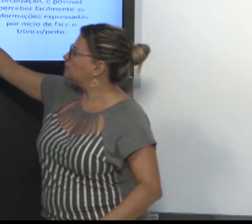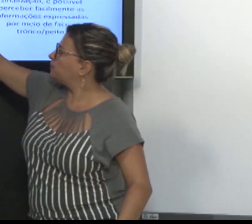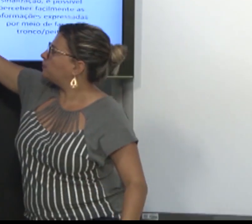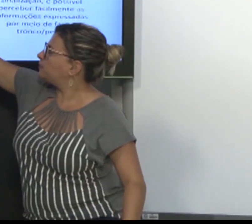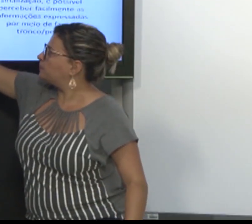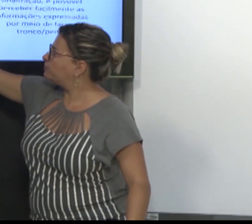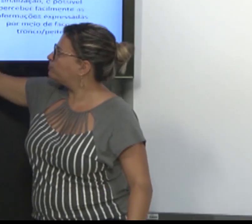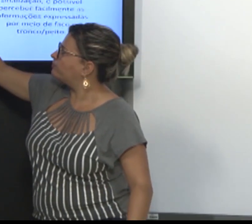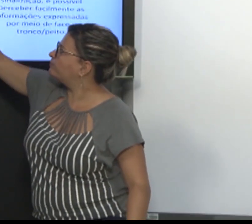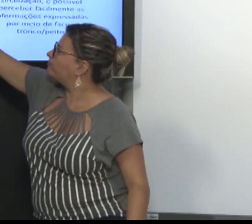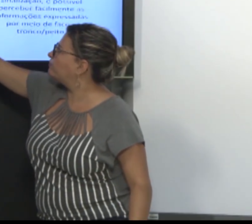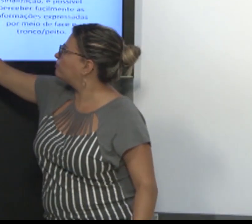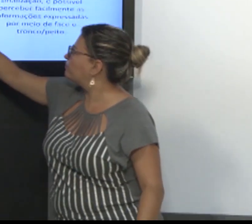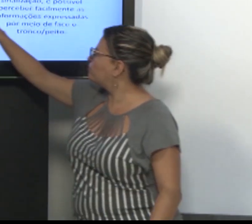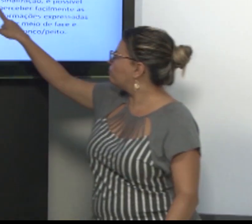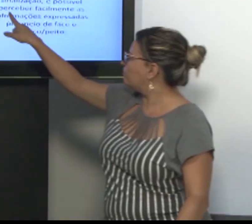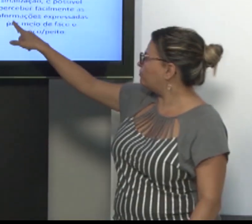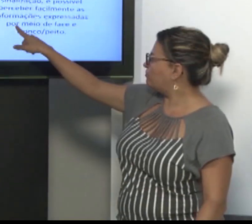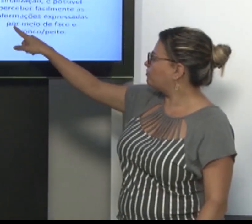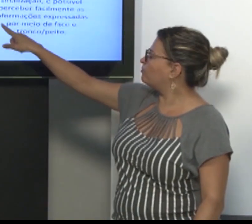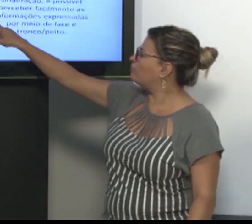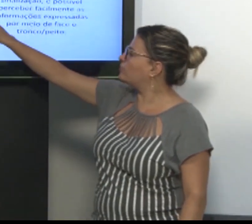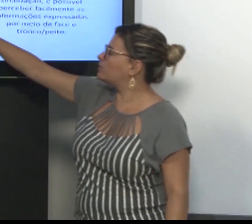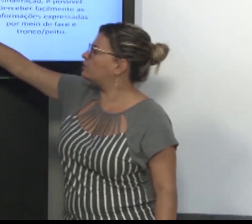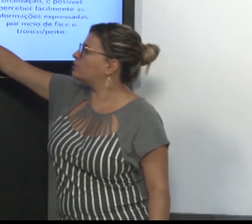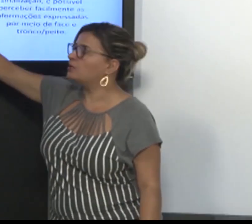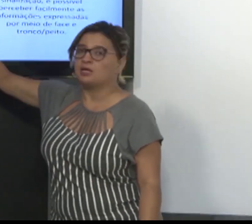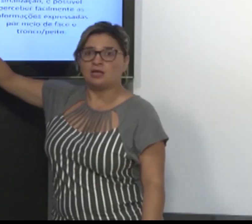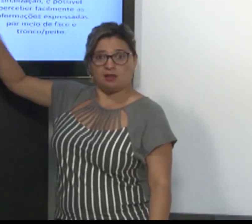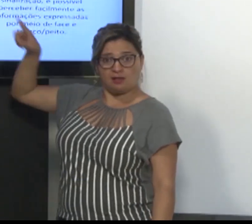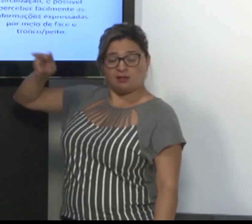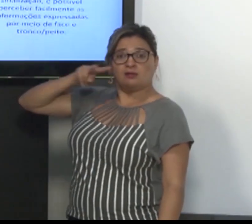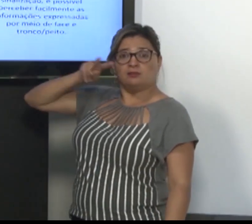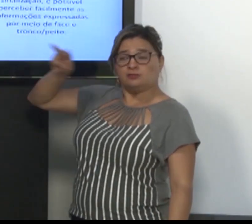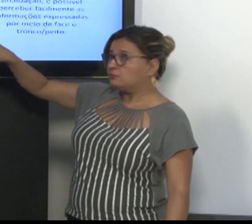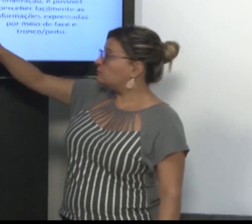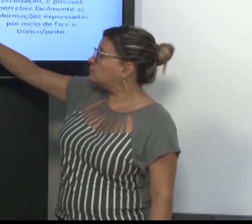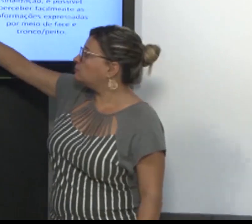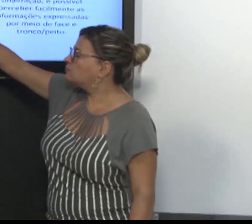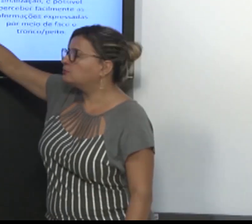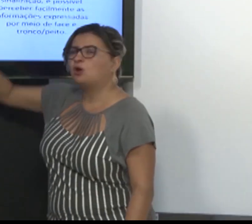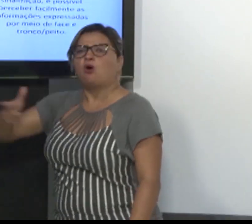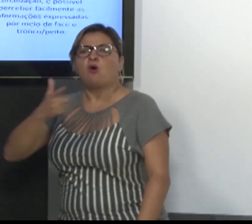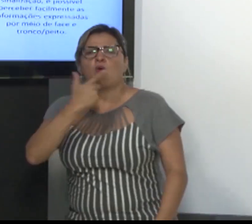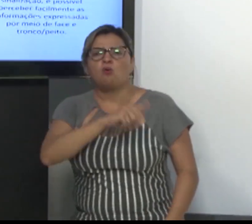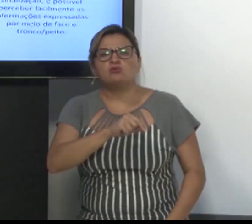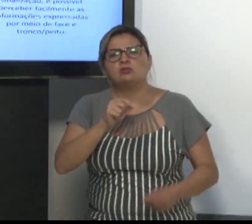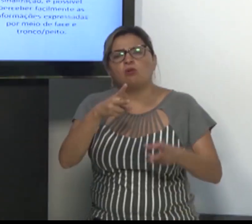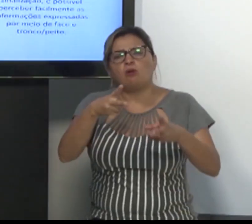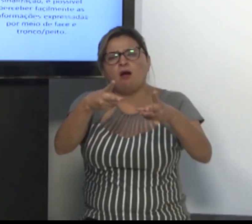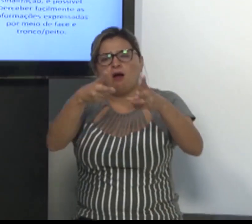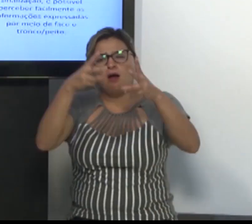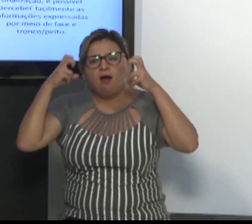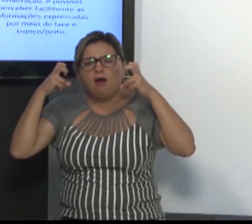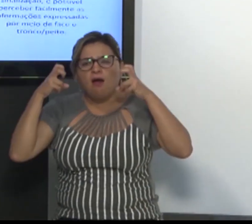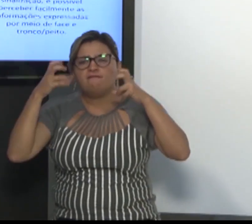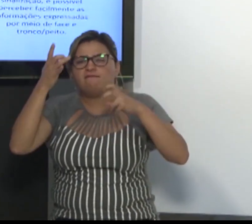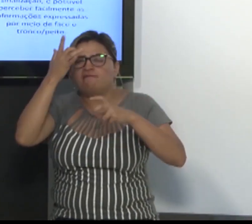sinalização. É o ideal. Percebam que nós, neste momento, nós abrangimos todas as áreas importantes.